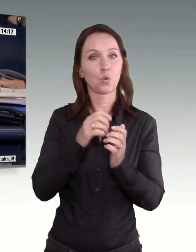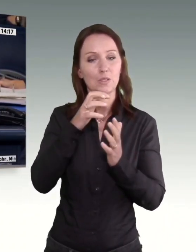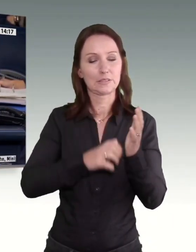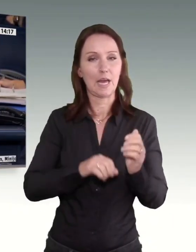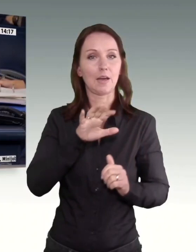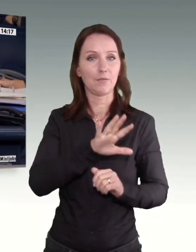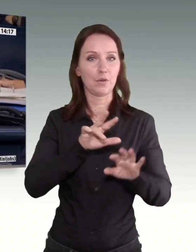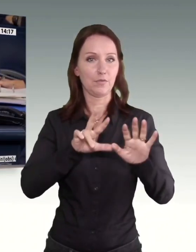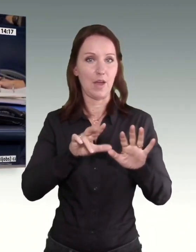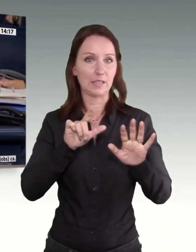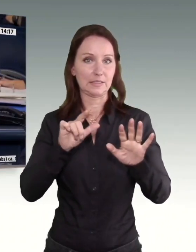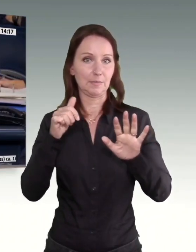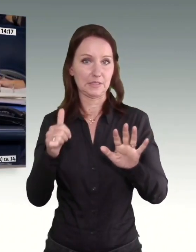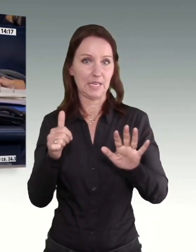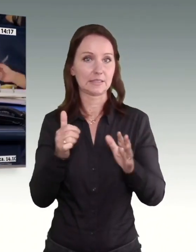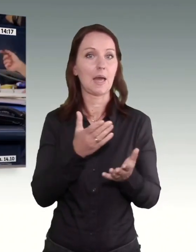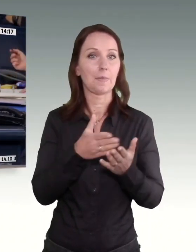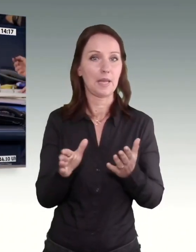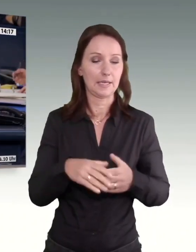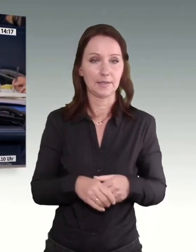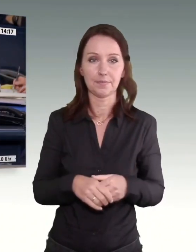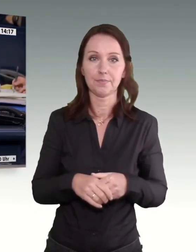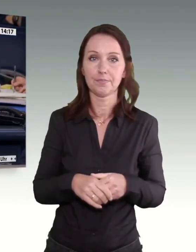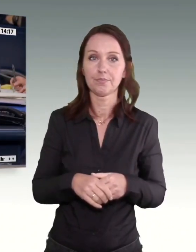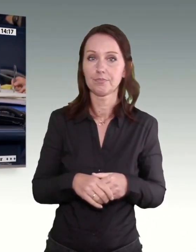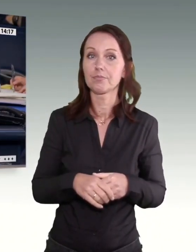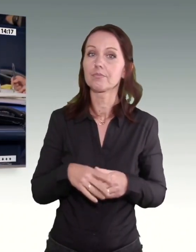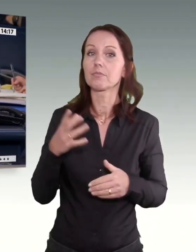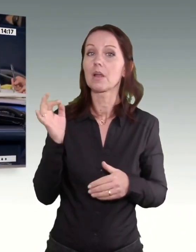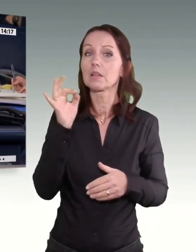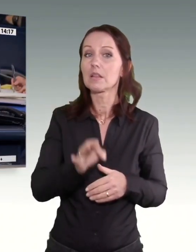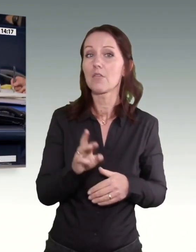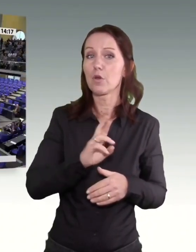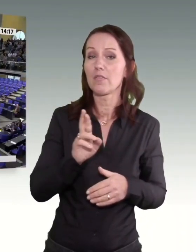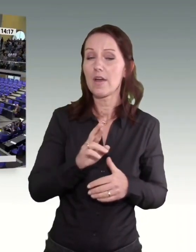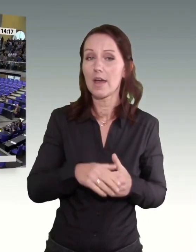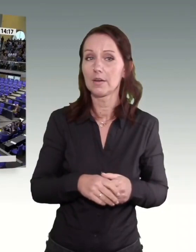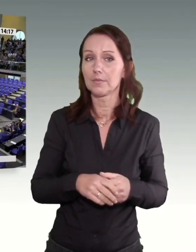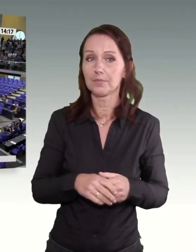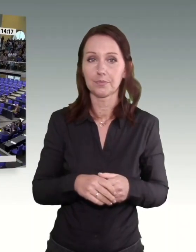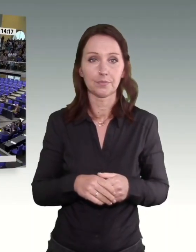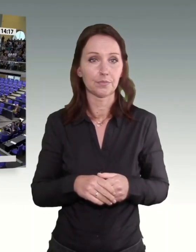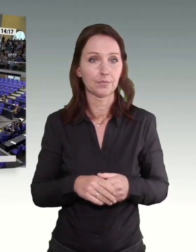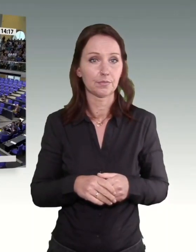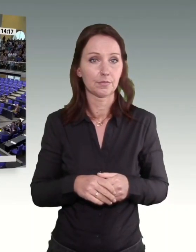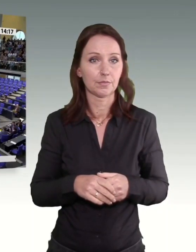876 abzulehnen. Wer stimmt für diese Beschlussempfehlung?